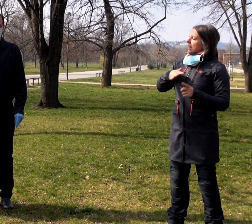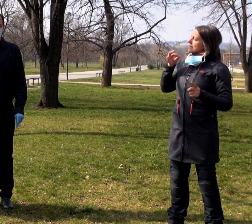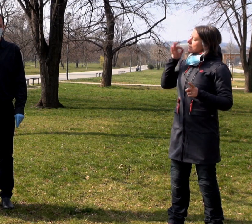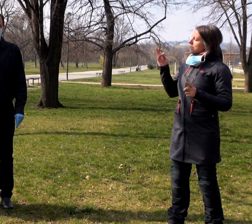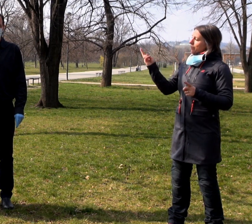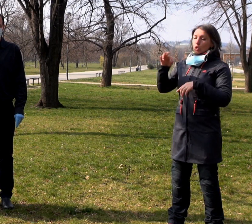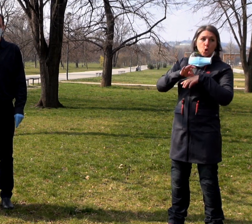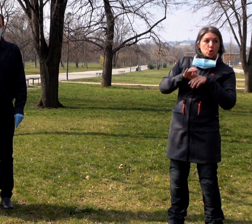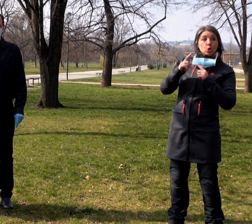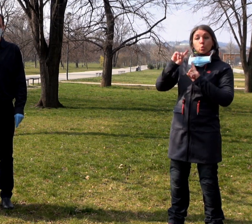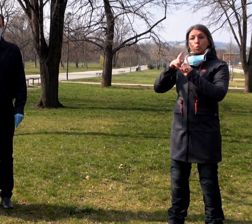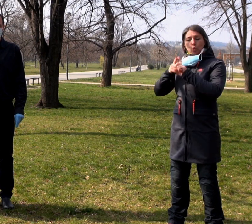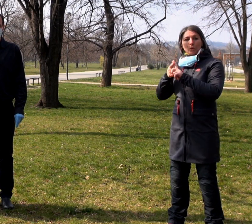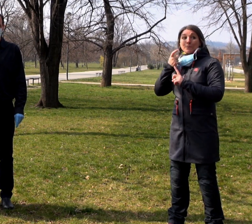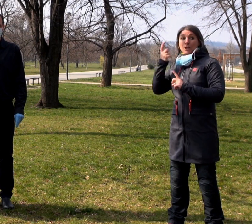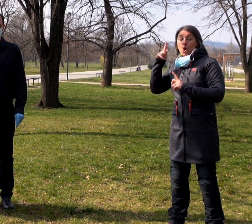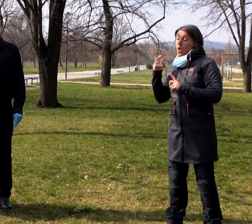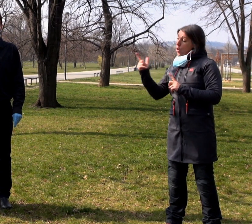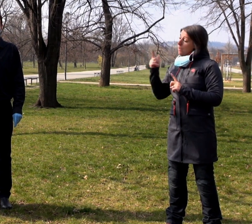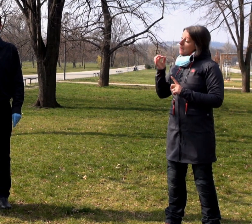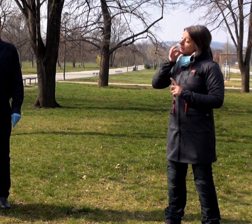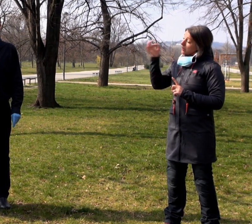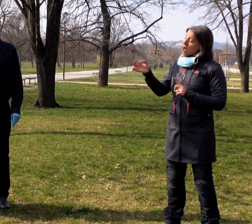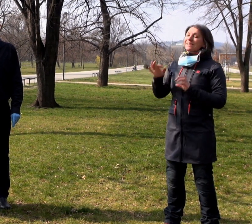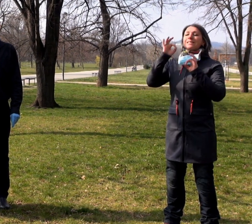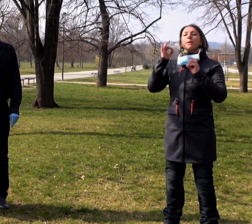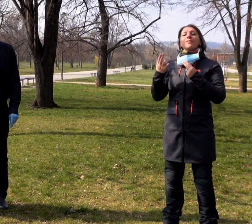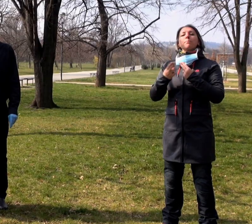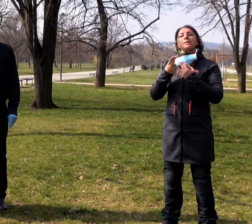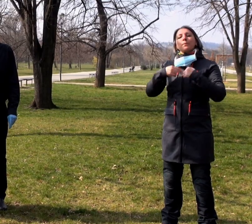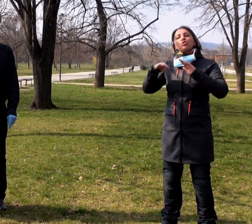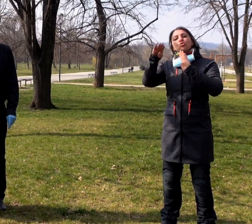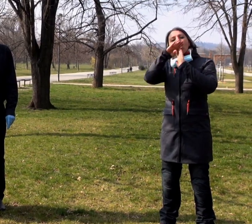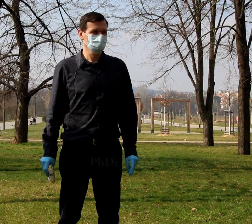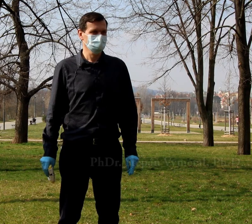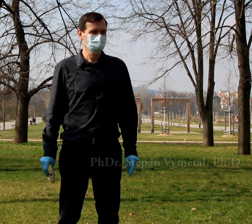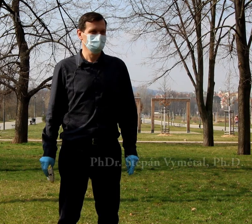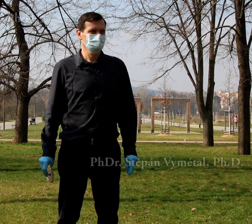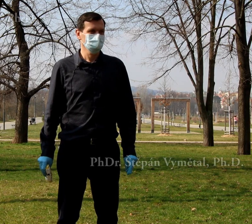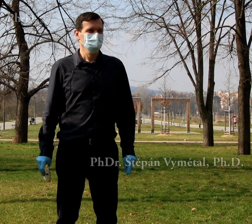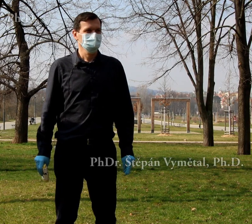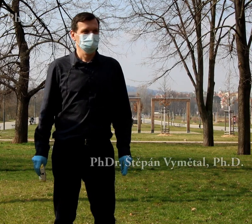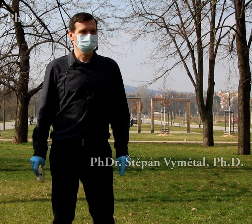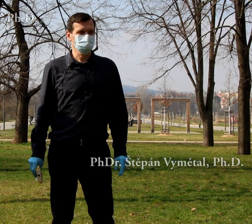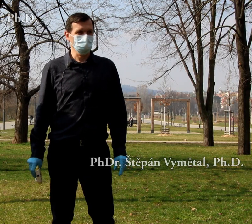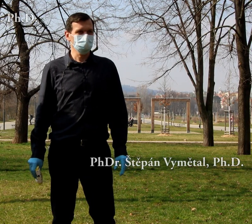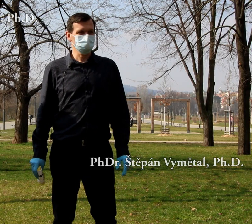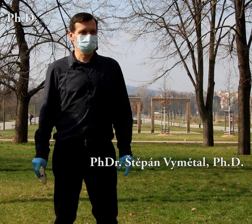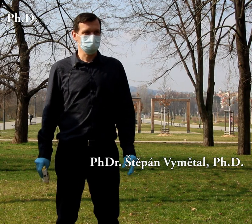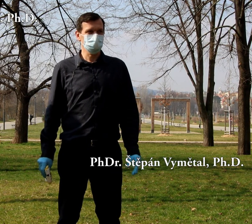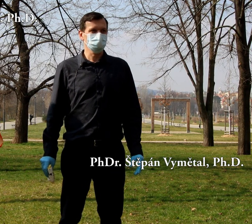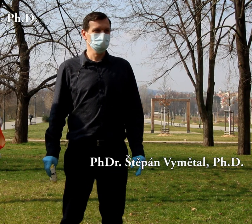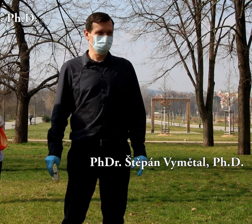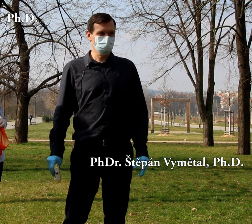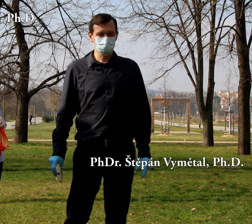a paní psycholožko, jaká jsou bezpečnostní opatření, která musíme v aktuální situaci dodržovat? Tak já bych